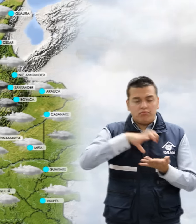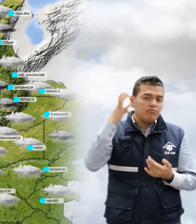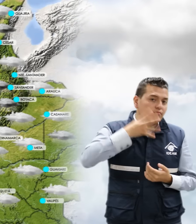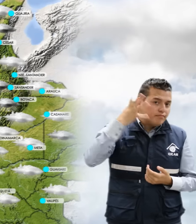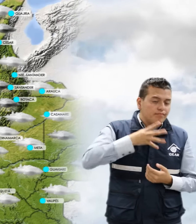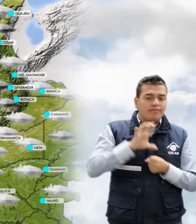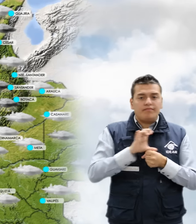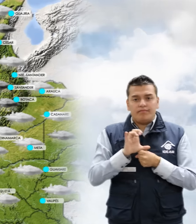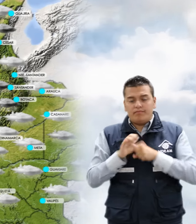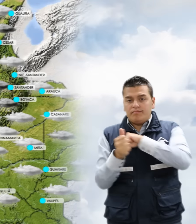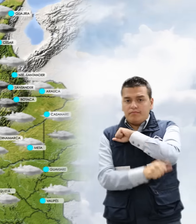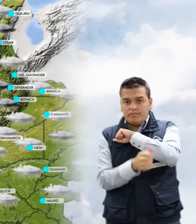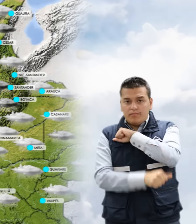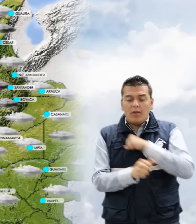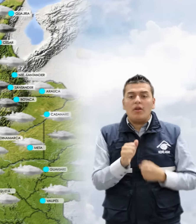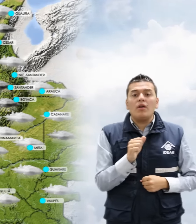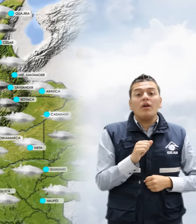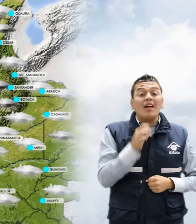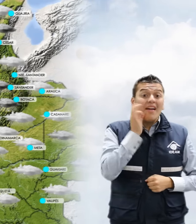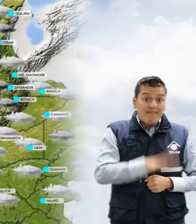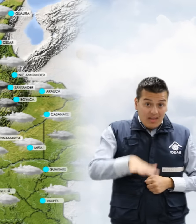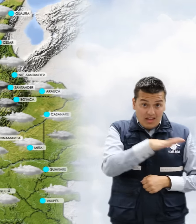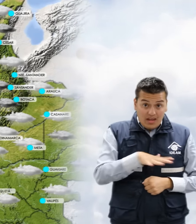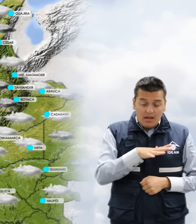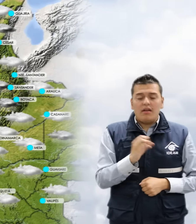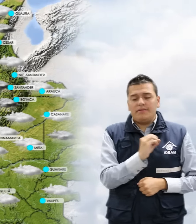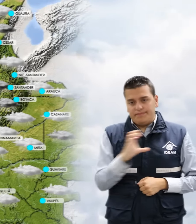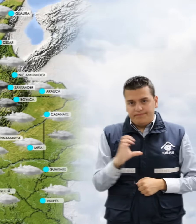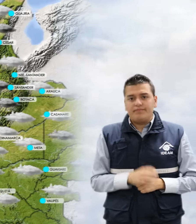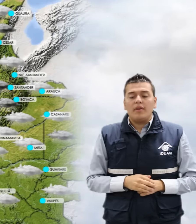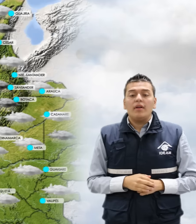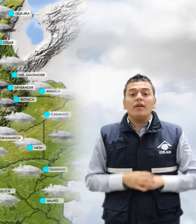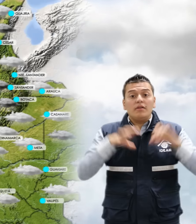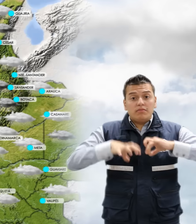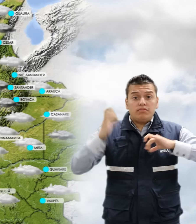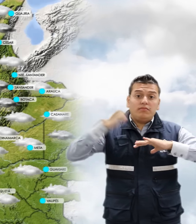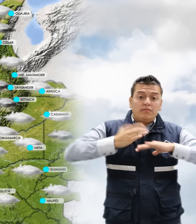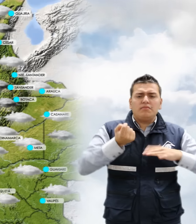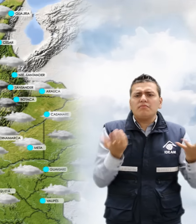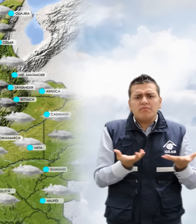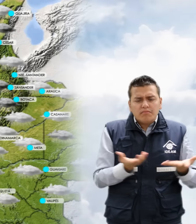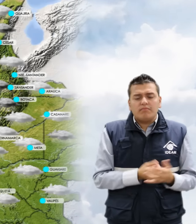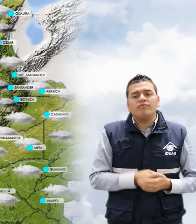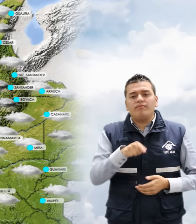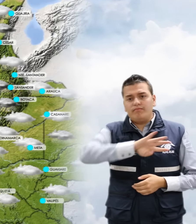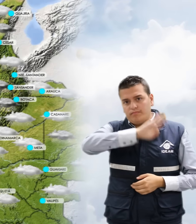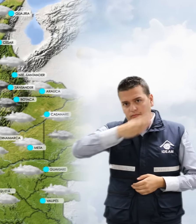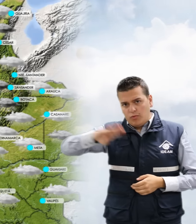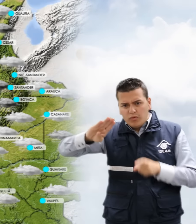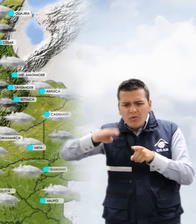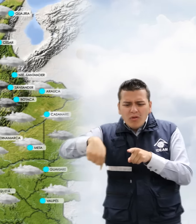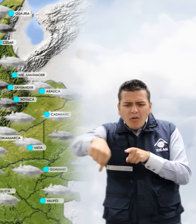Cundinamarca, Boyacá y Occidente del Eje Cafetero. Precipitaciones de menor intensidad se estiman en zonas de montaña